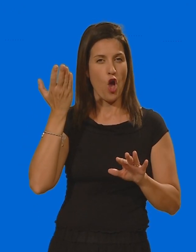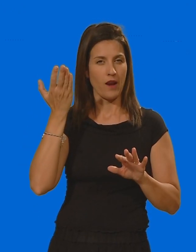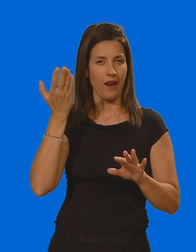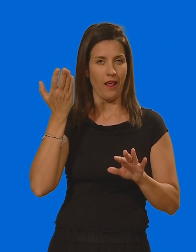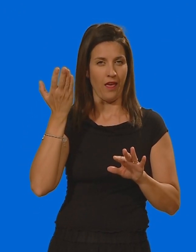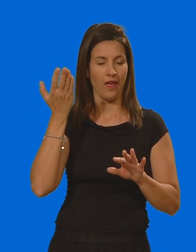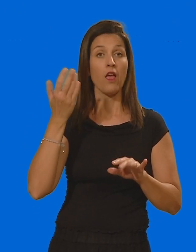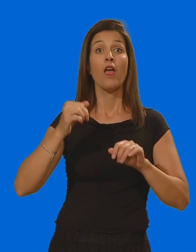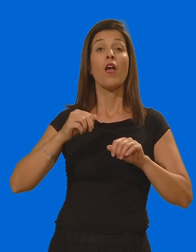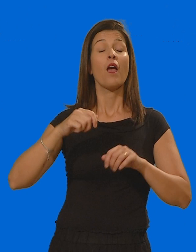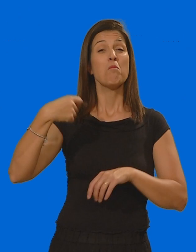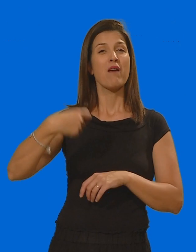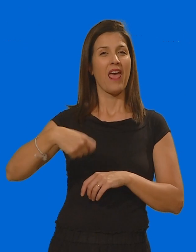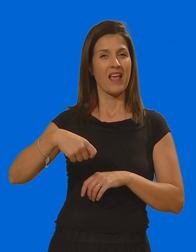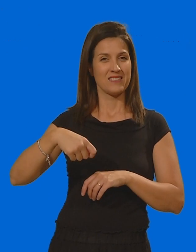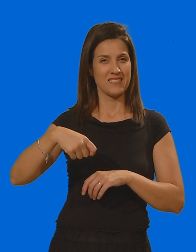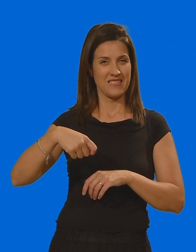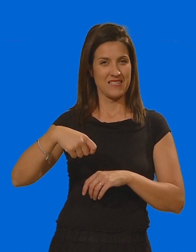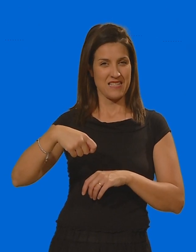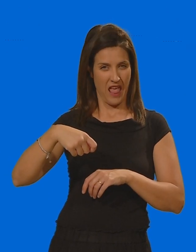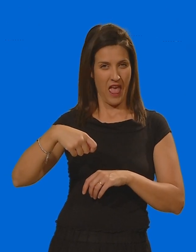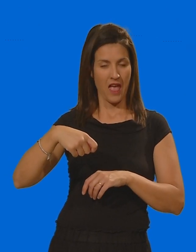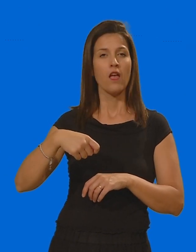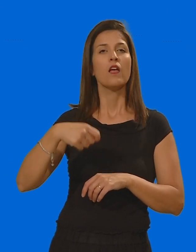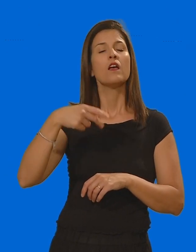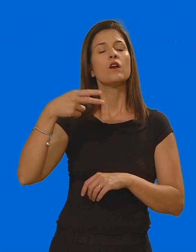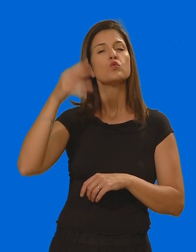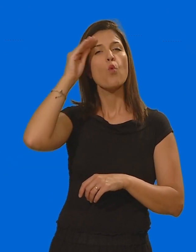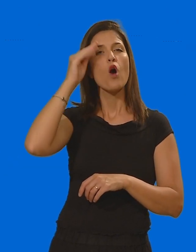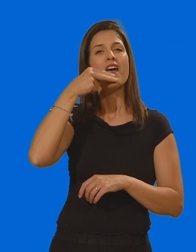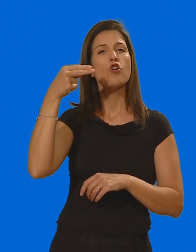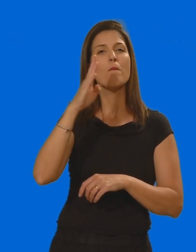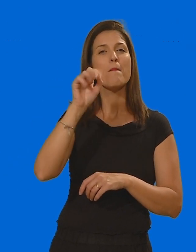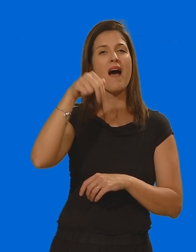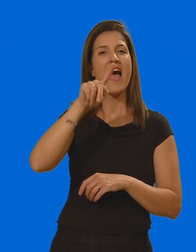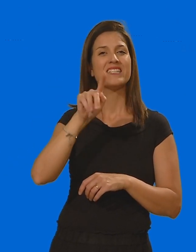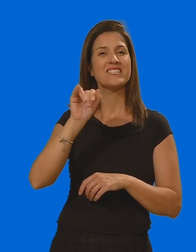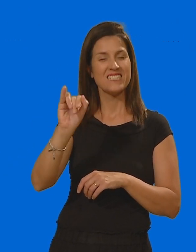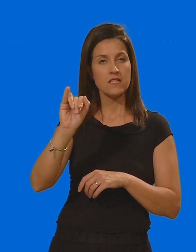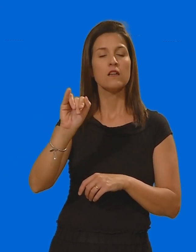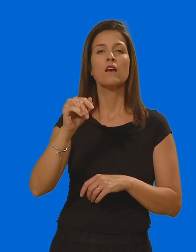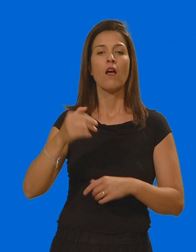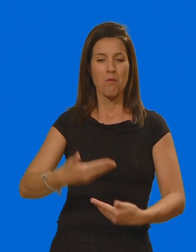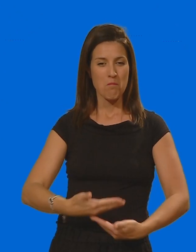La preside del liceo Banzi di Lecce con una circolare chiede abbigliamento decoroso a scuola